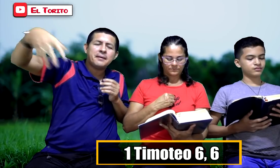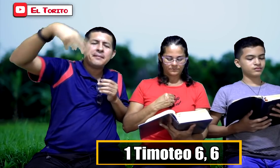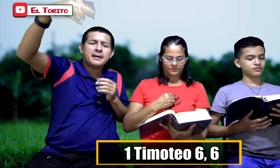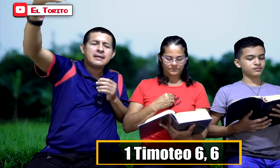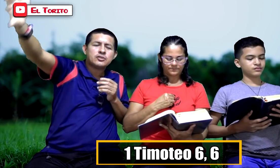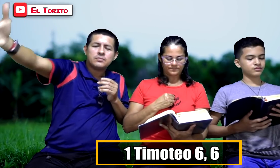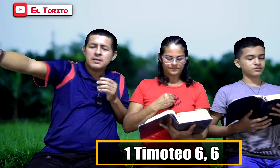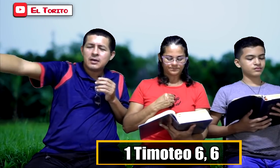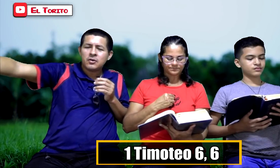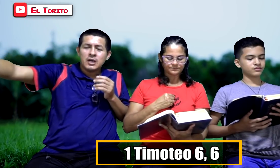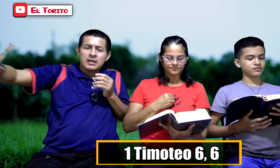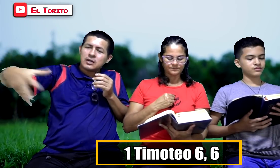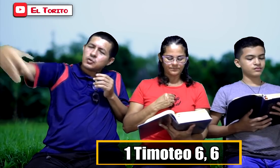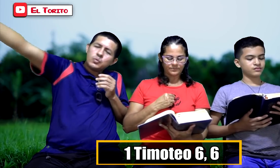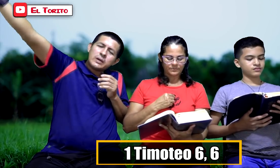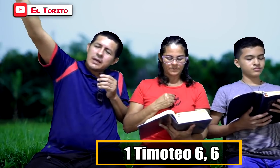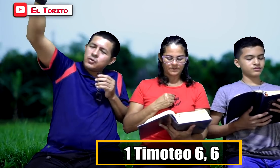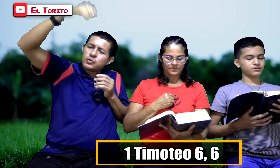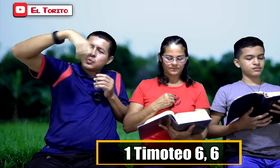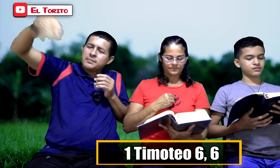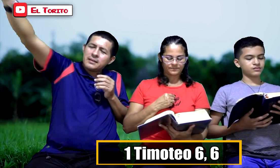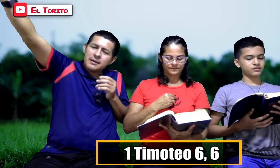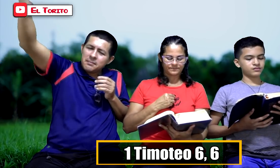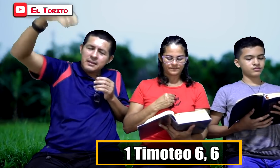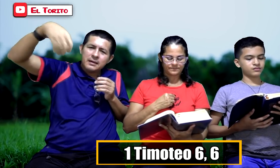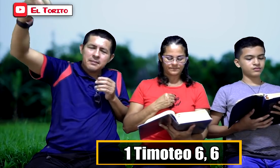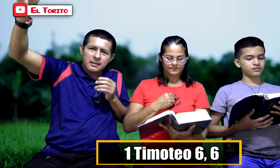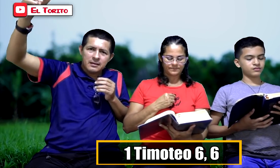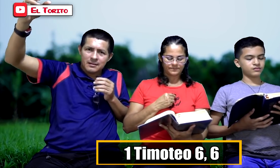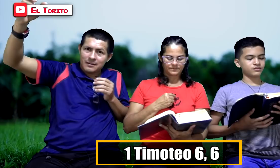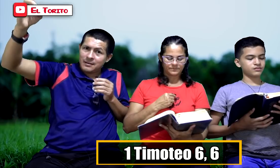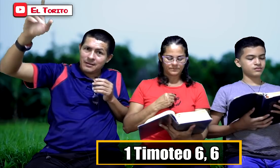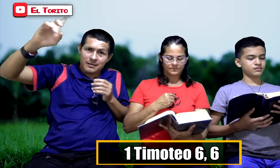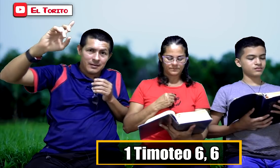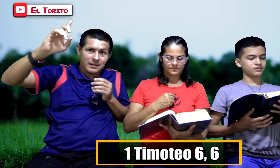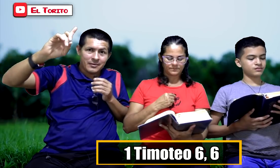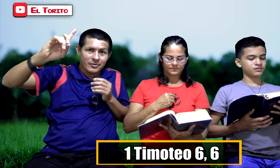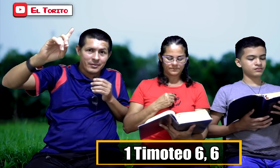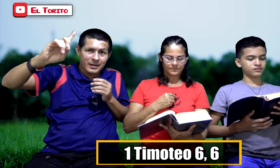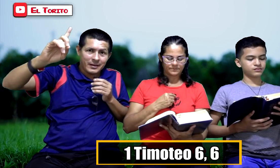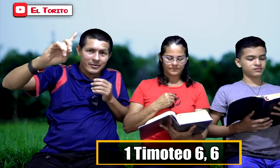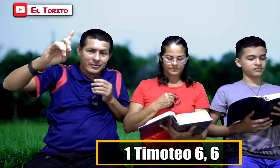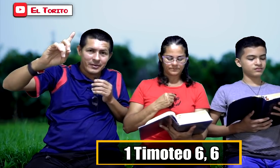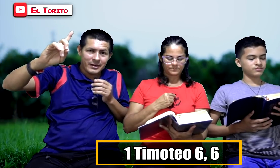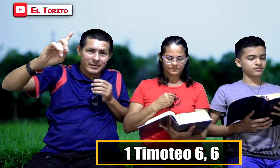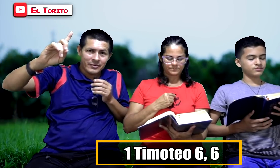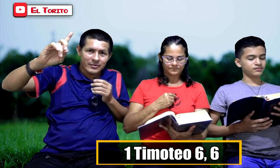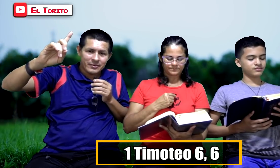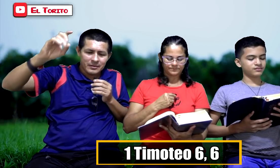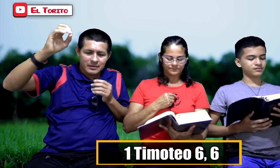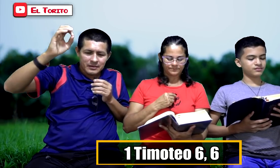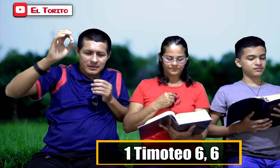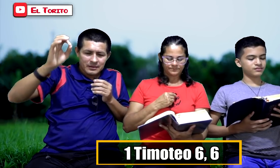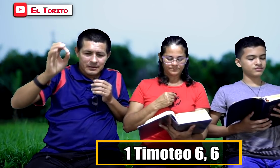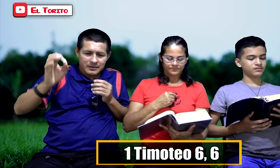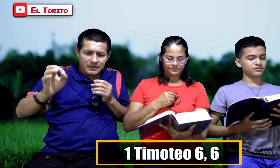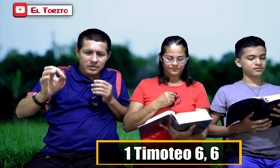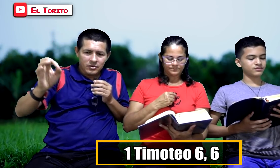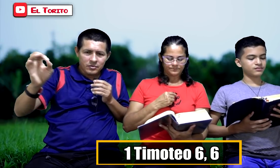me vean estos videos que subo y que YouTube me dé, me dé y me dé. Error, error, error. Religión,